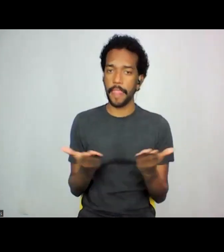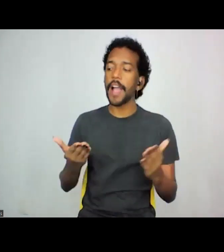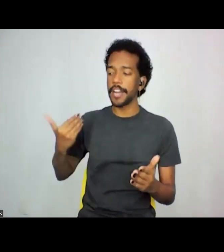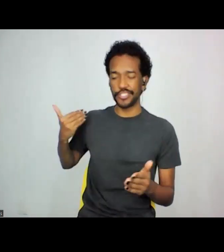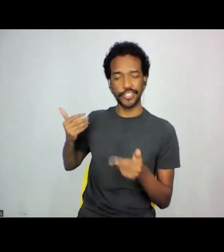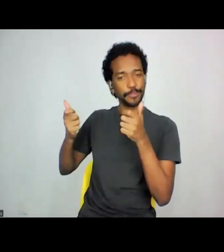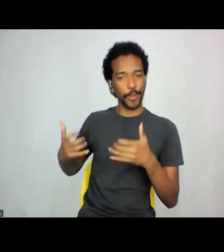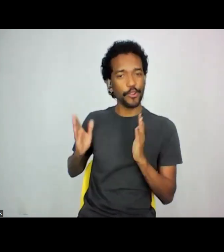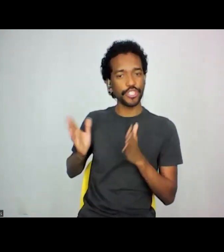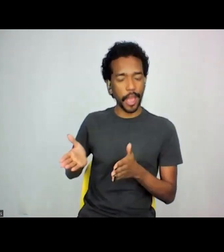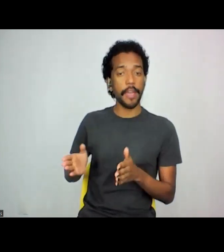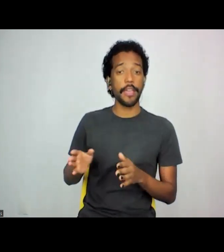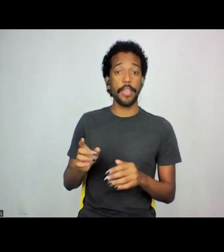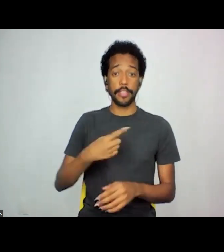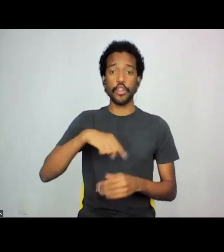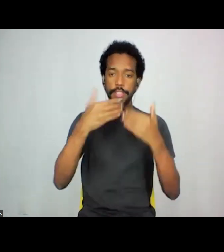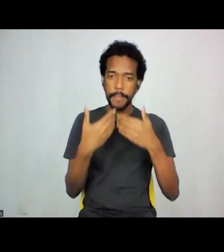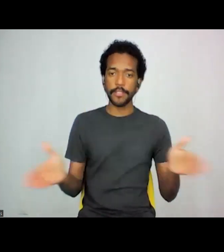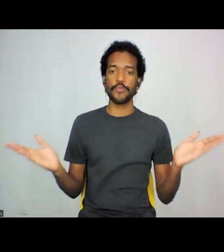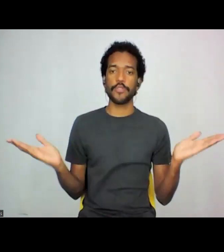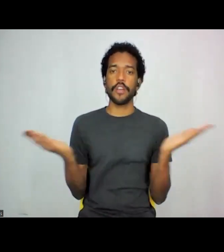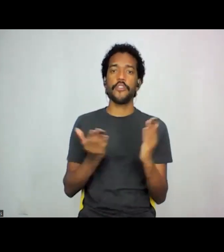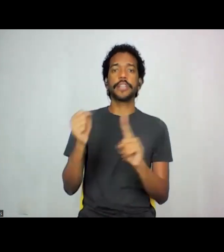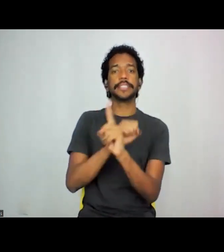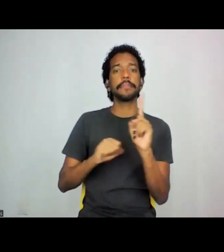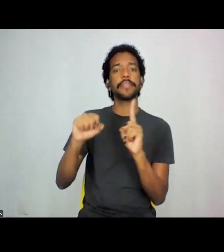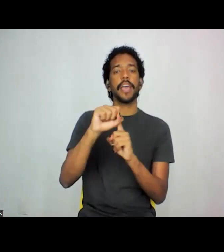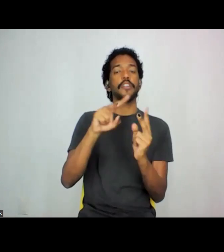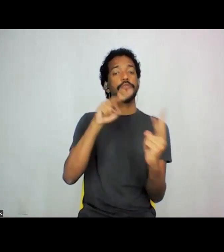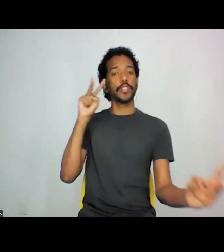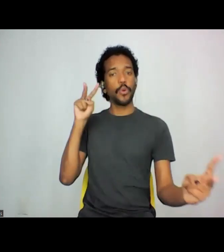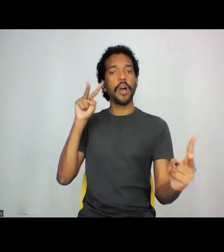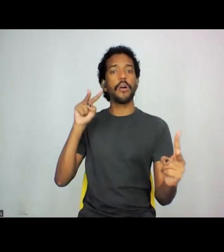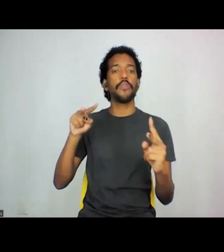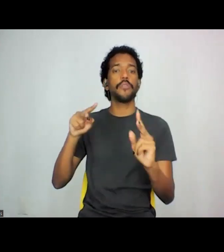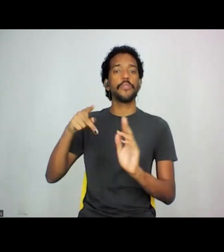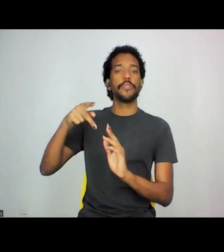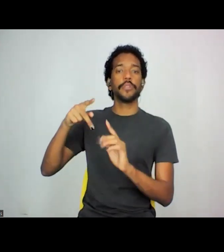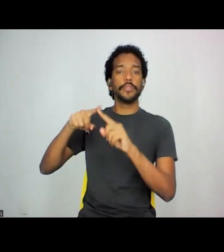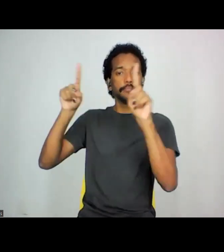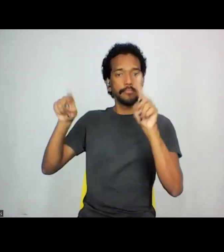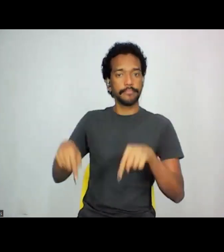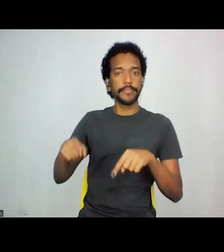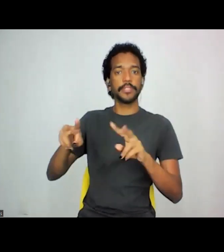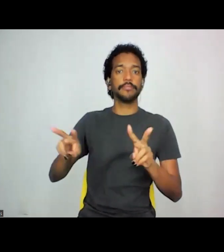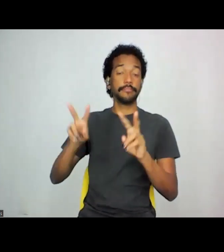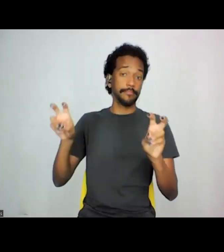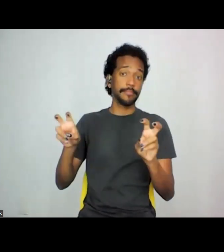que fazemos essa abertura ao Seminário Virtual Performances Museológicas, para além da eloquência